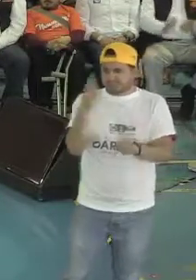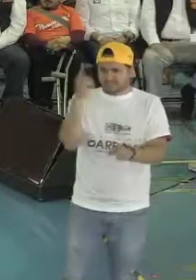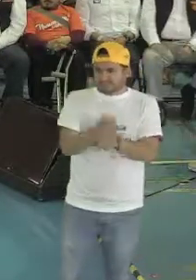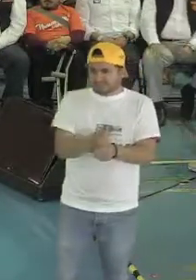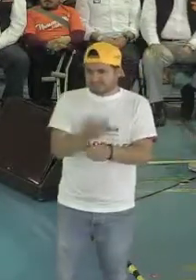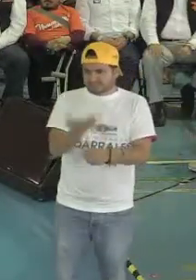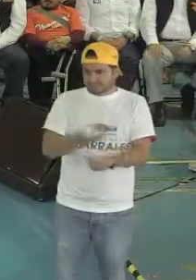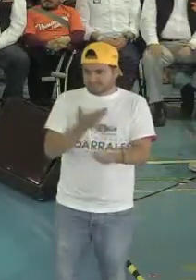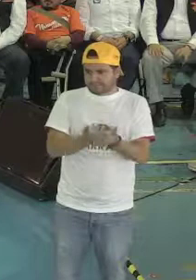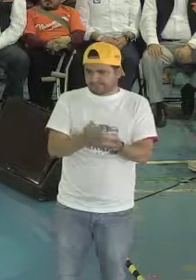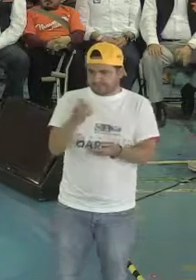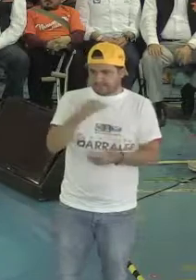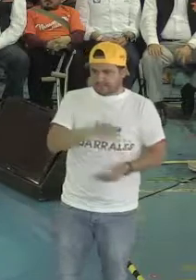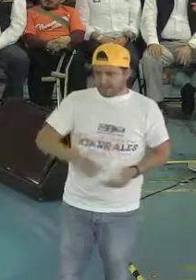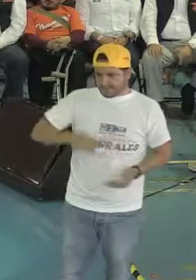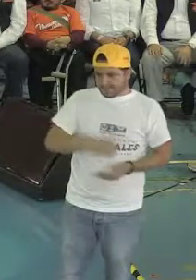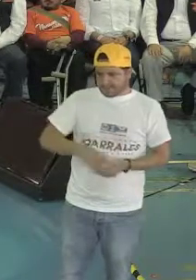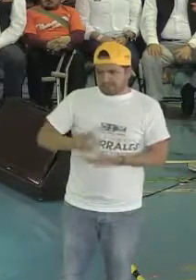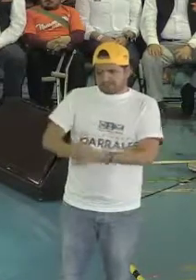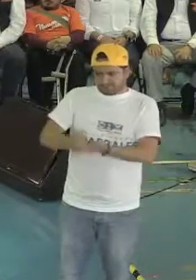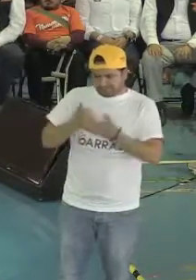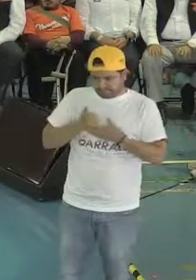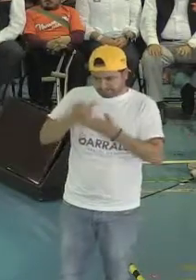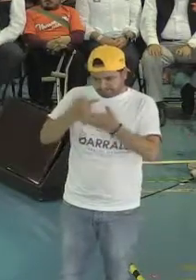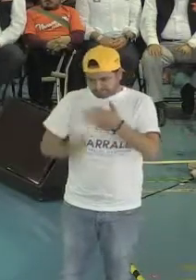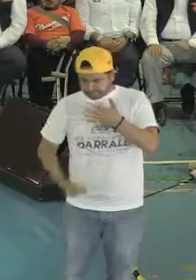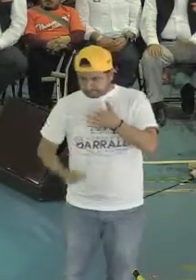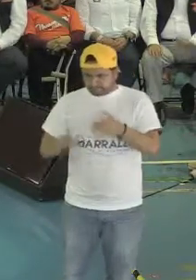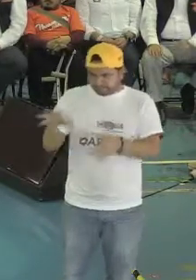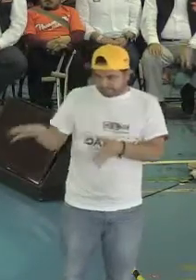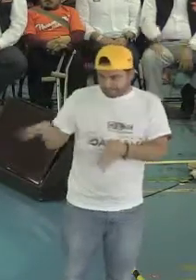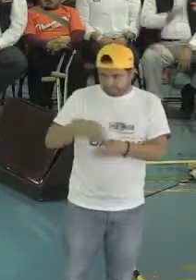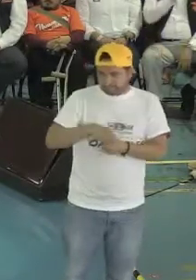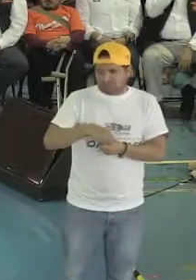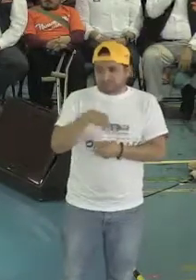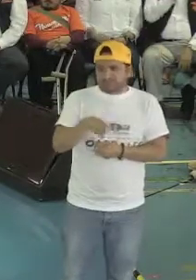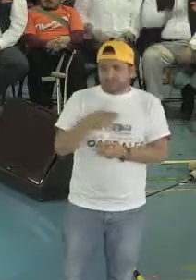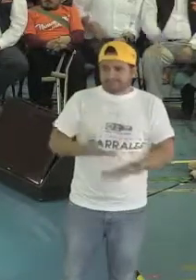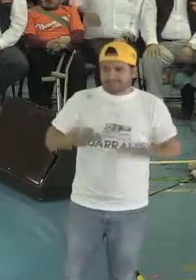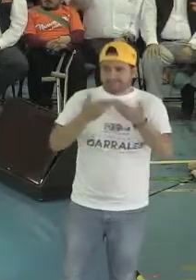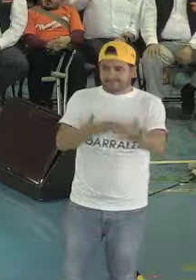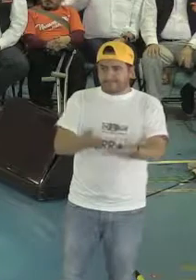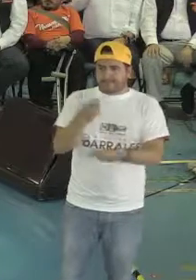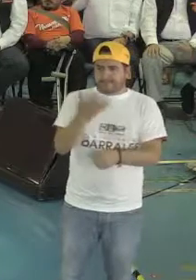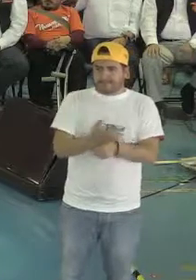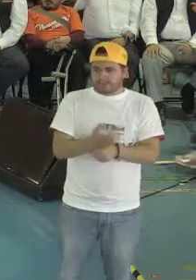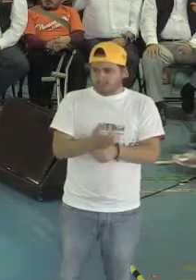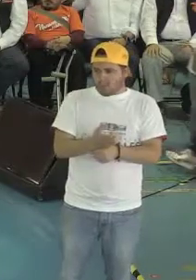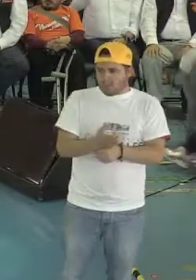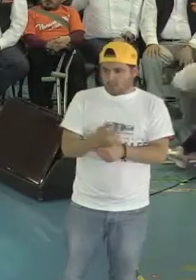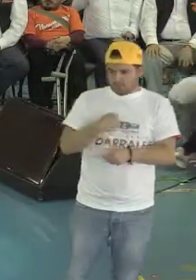pedir a Armando que nos ayude con ustedes a identificar a las jefas de familia que tienen estos